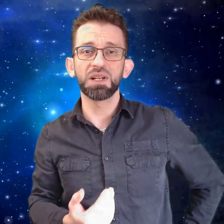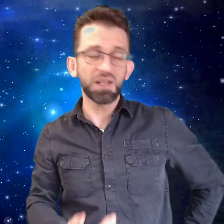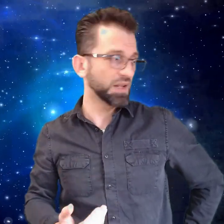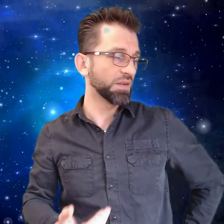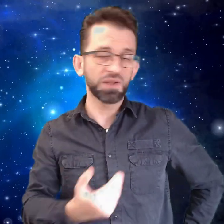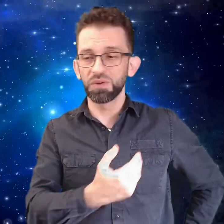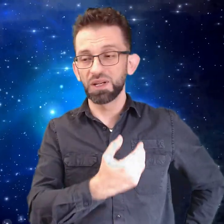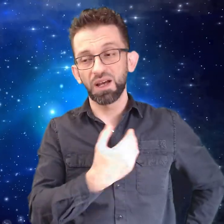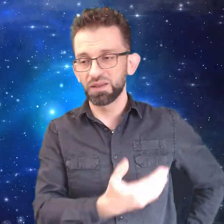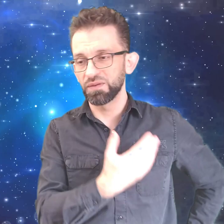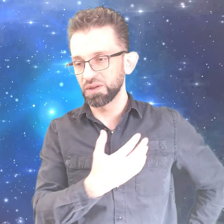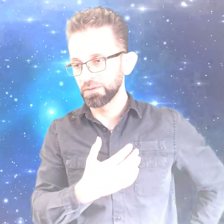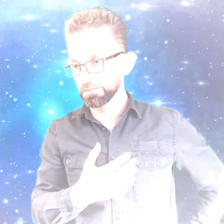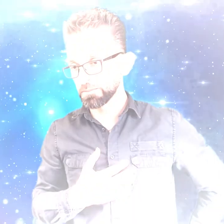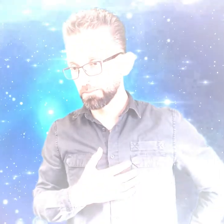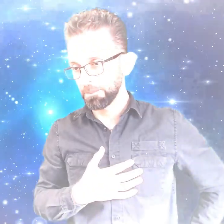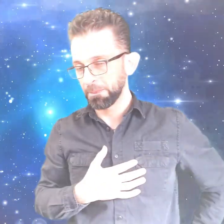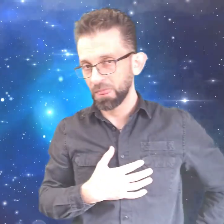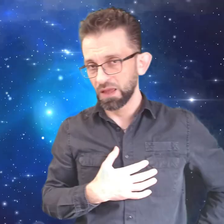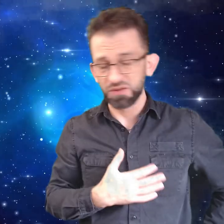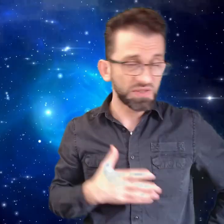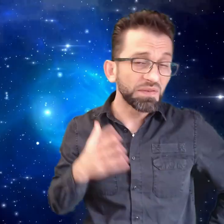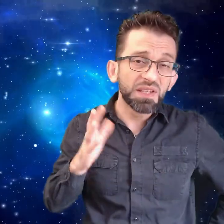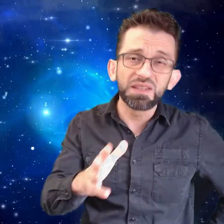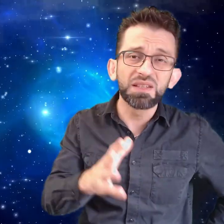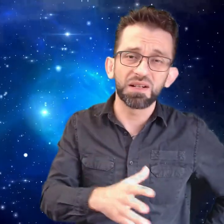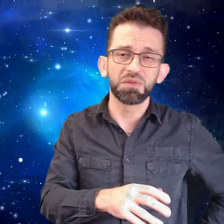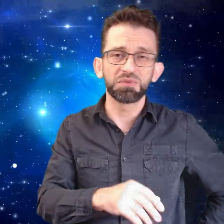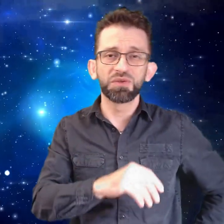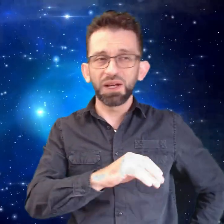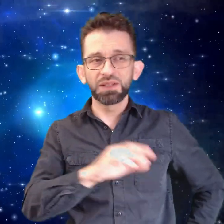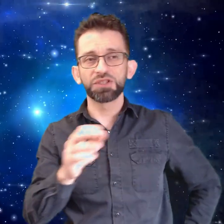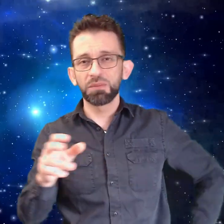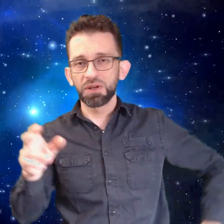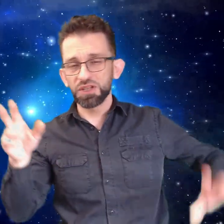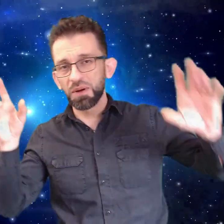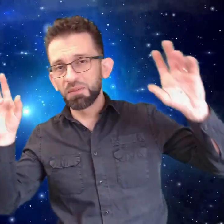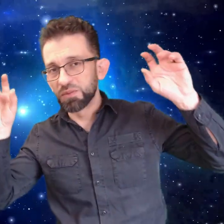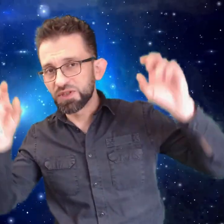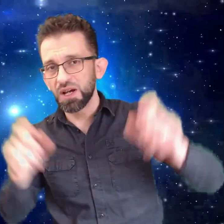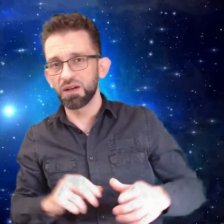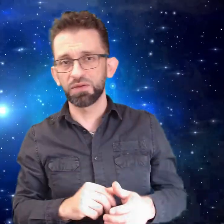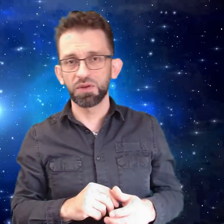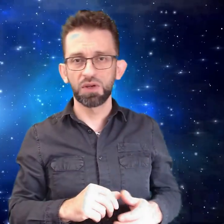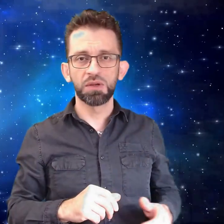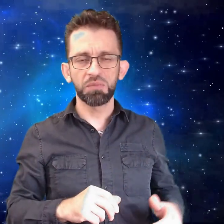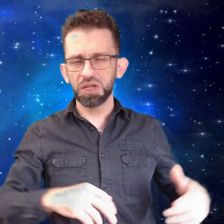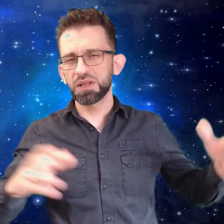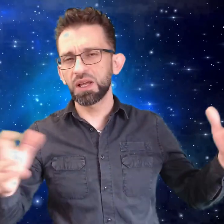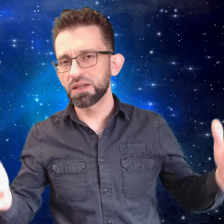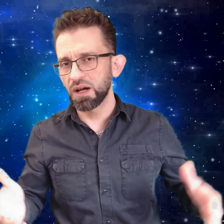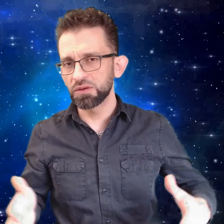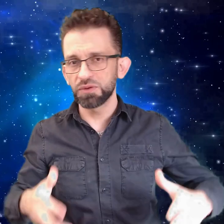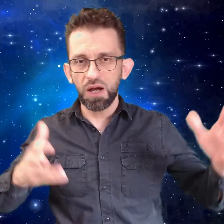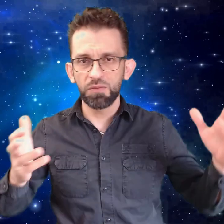اللي نحنا فيه واللي هذا فيه يأسفني كتير لما بشوف هذا الشباب المثقف بيحط لايكات ودعم